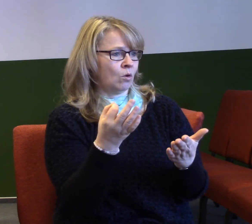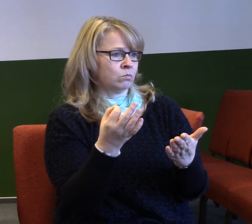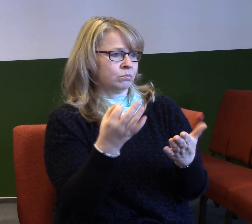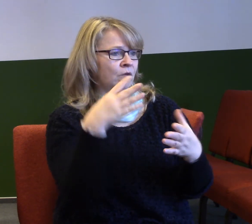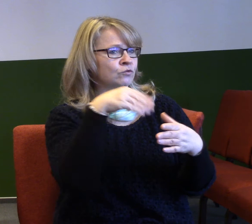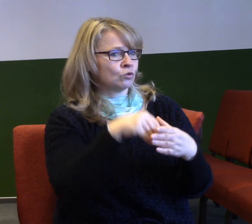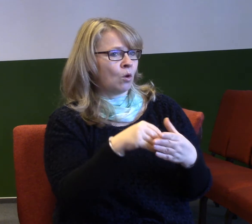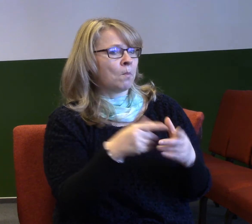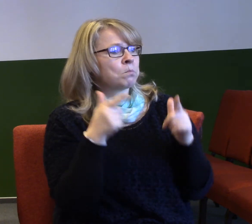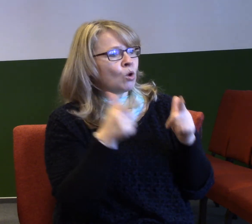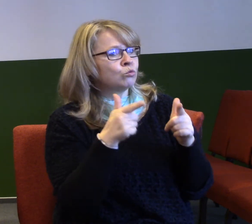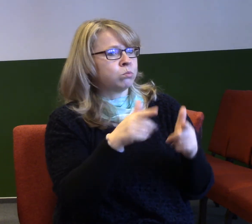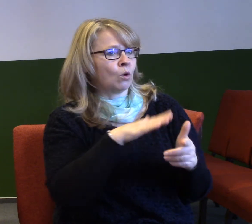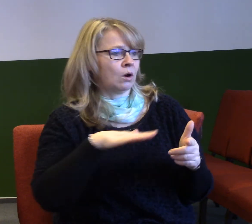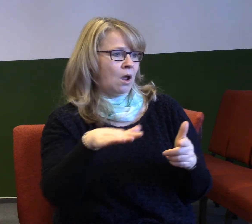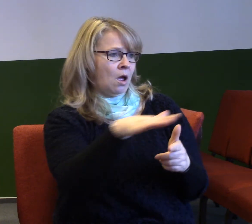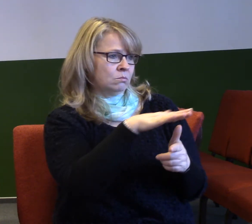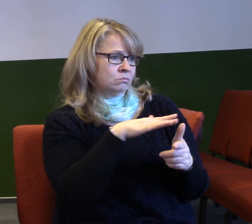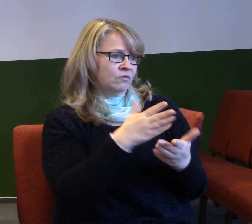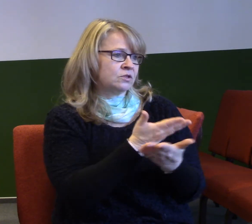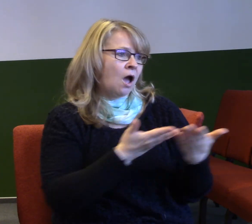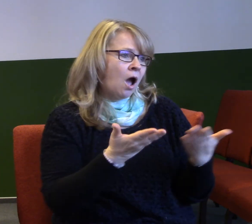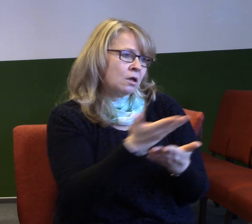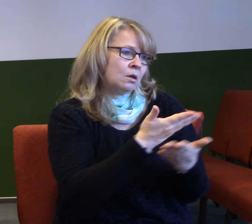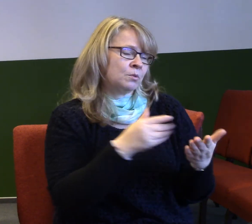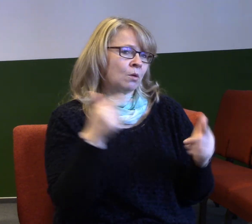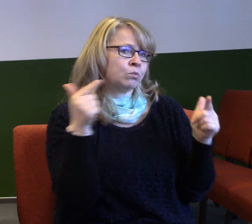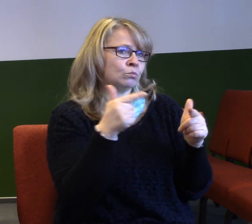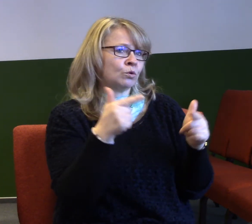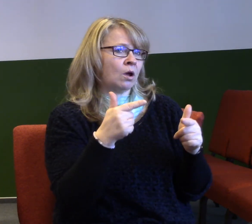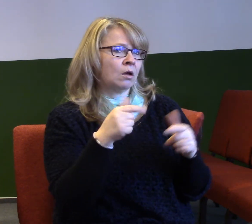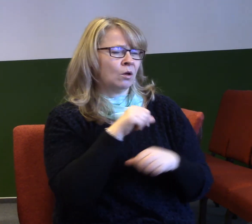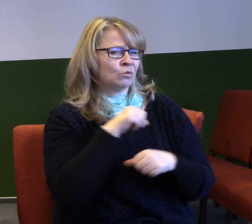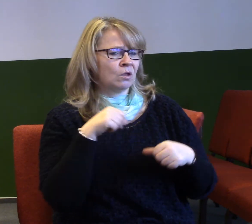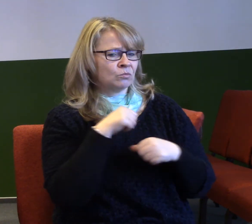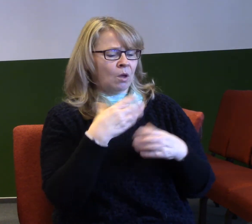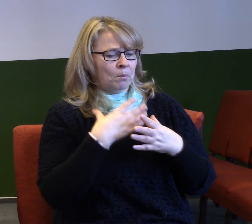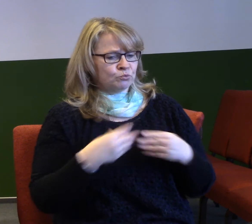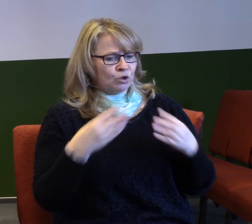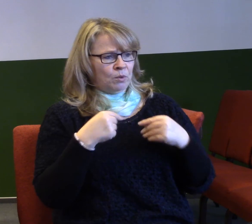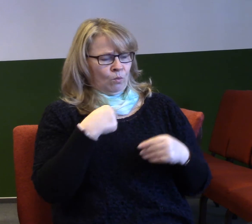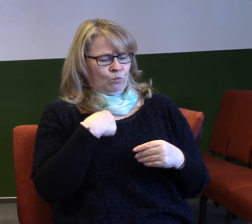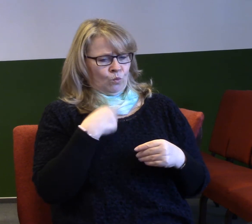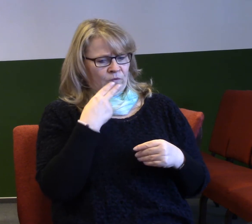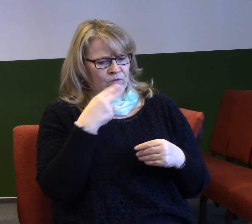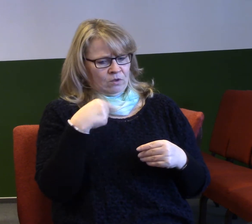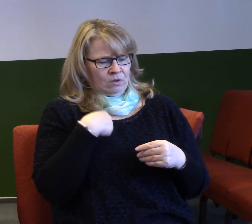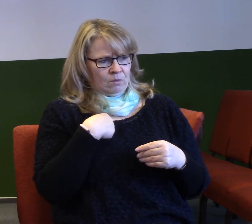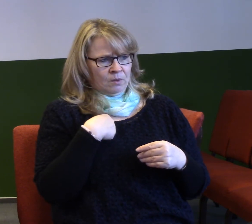Je to o tom postoji, že se nedívám jenom na svůj vlastní příběh, ale vidím svůj příběh jako součást